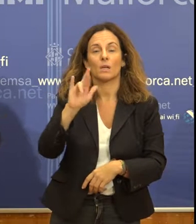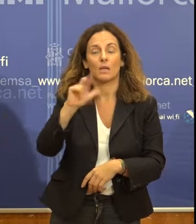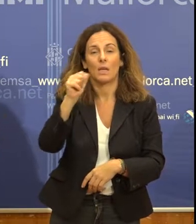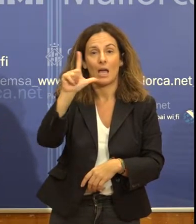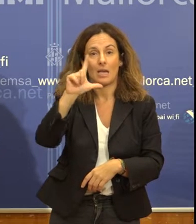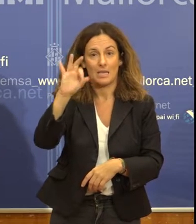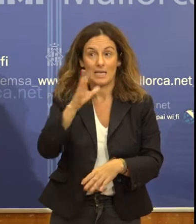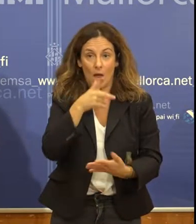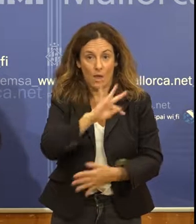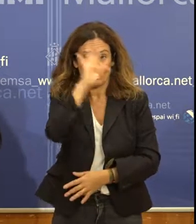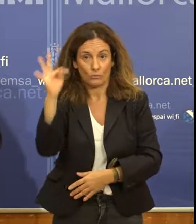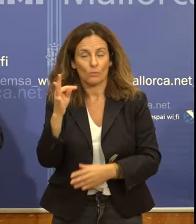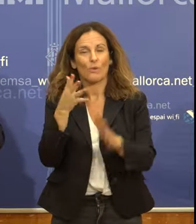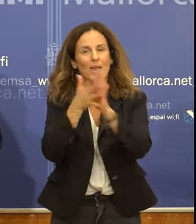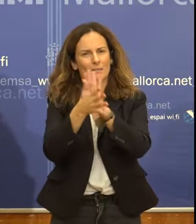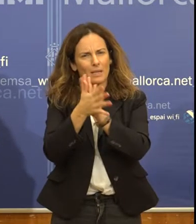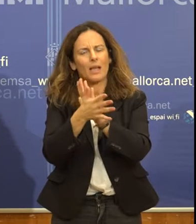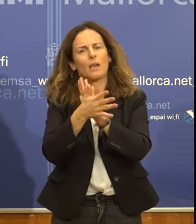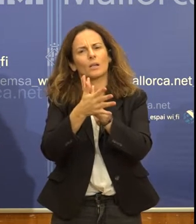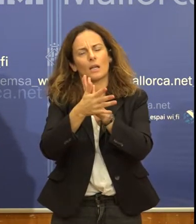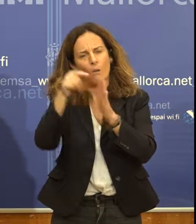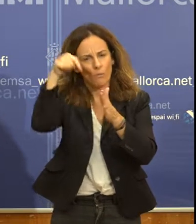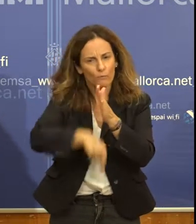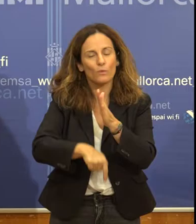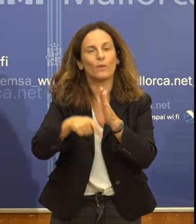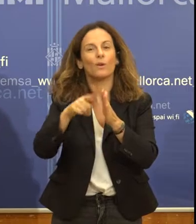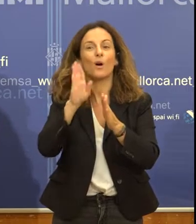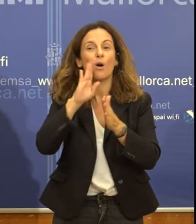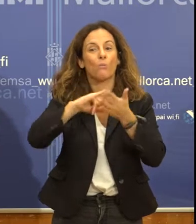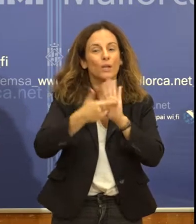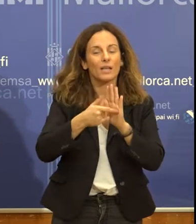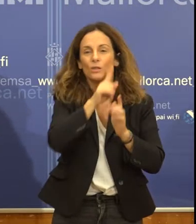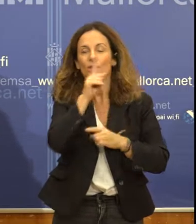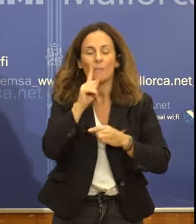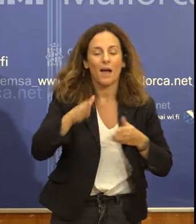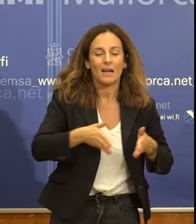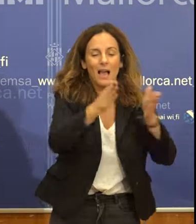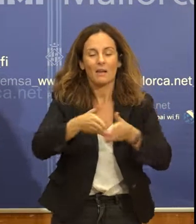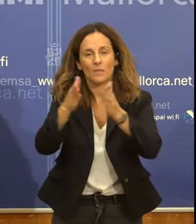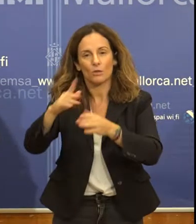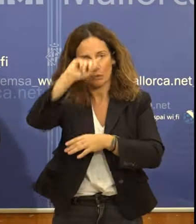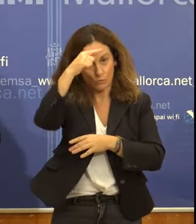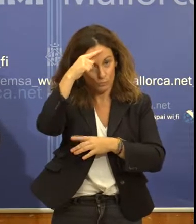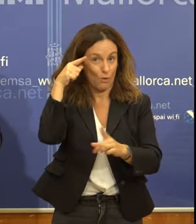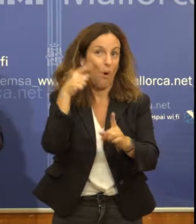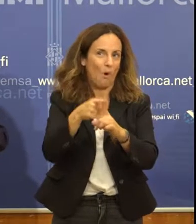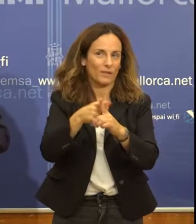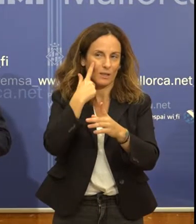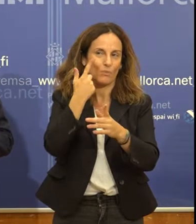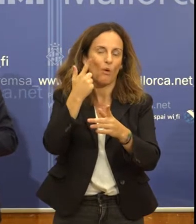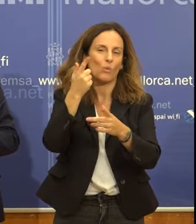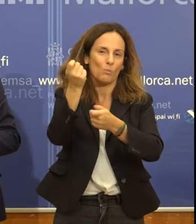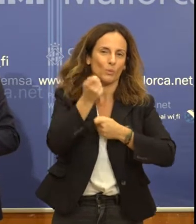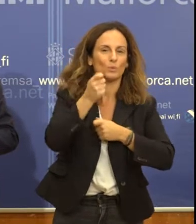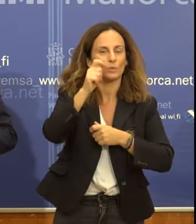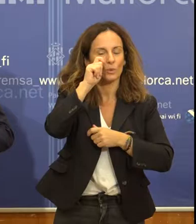mos explicarà a puntura amb més detall en què consistirà en aquest camí de cultura que serà la gran aposta de pasturisme cultural per part del Consell de Mallorca